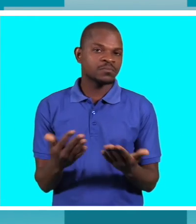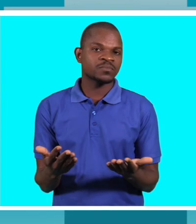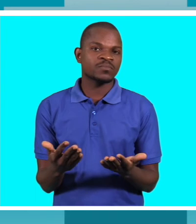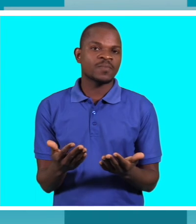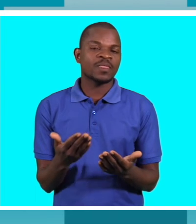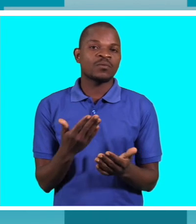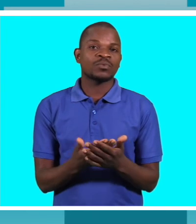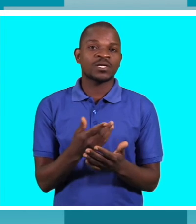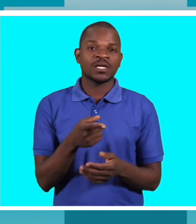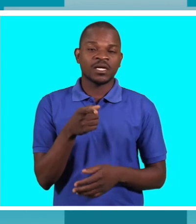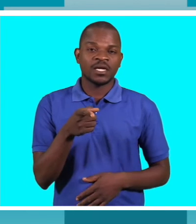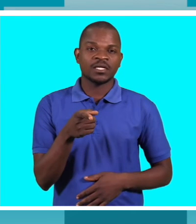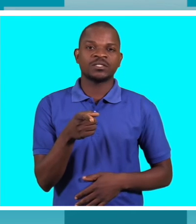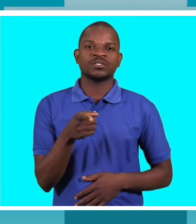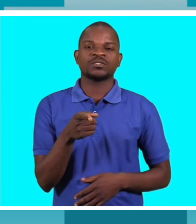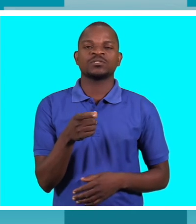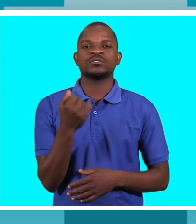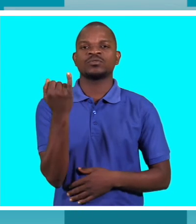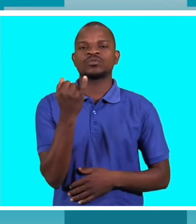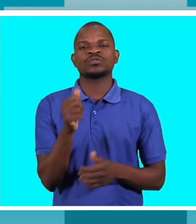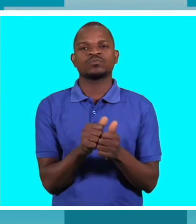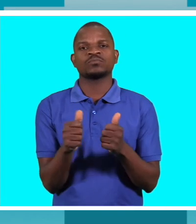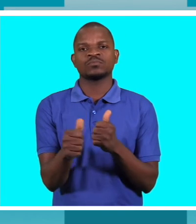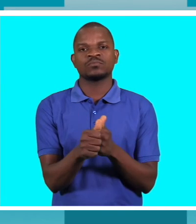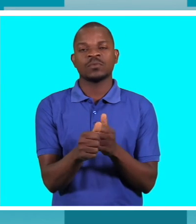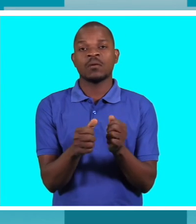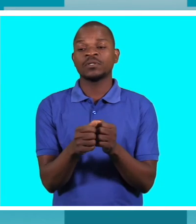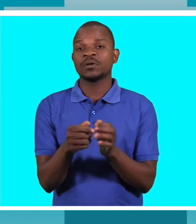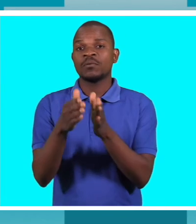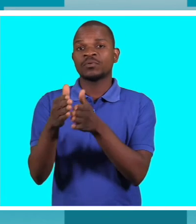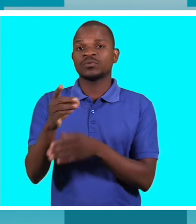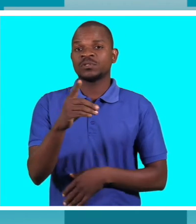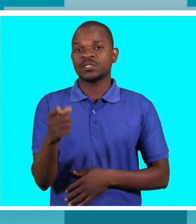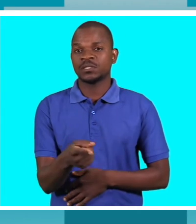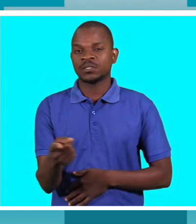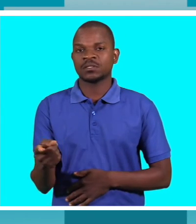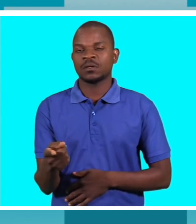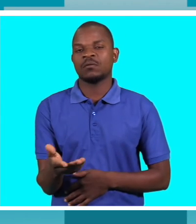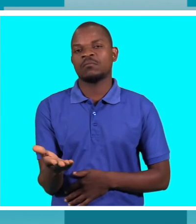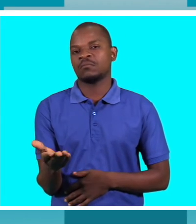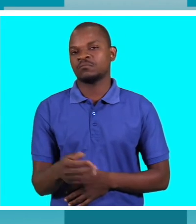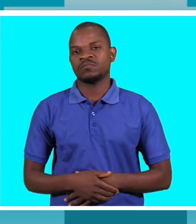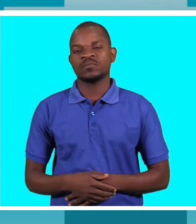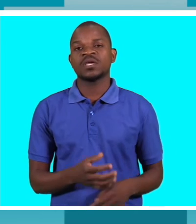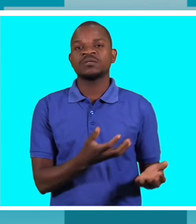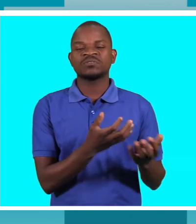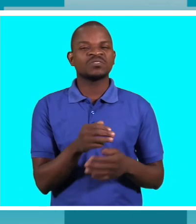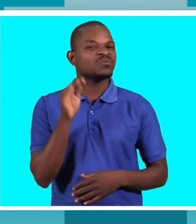representantes dessas instituições então muito menos as pessoas com deficiência que precisam beber mais